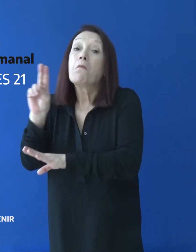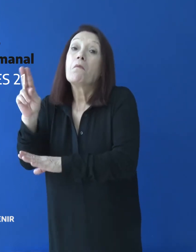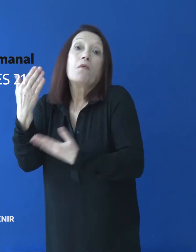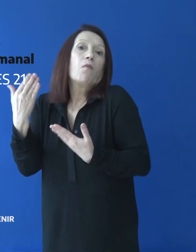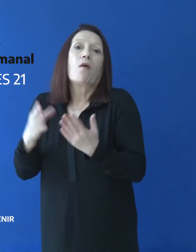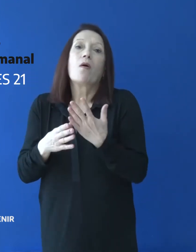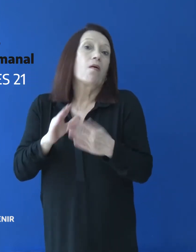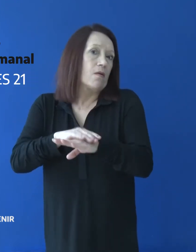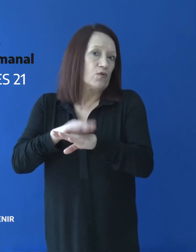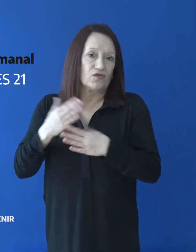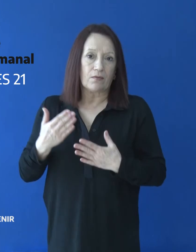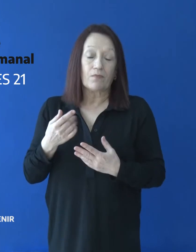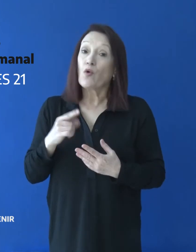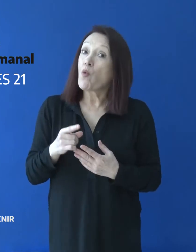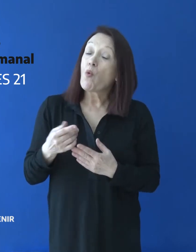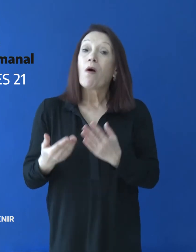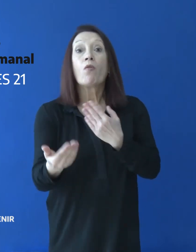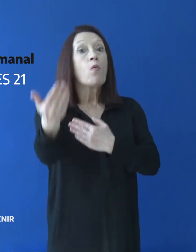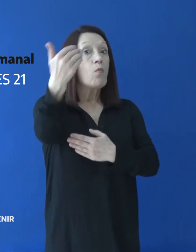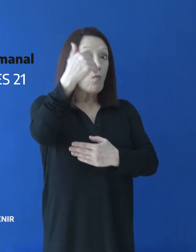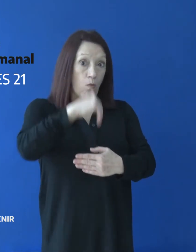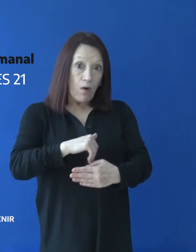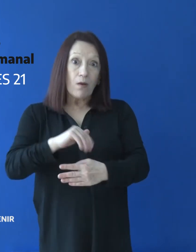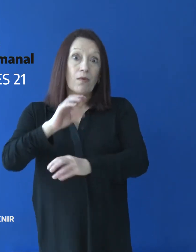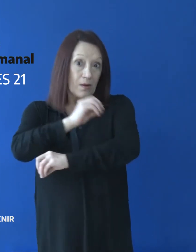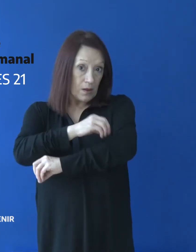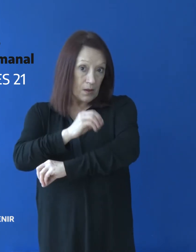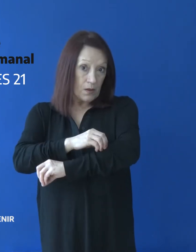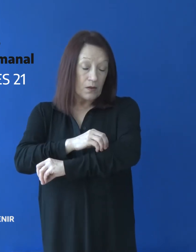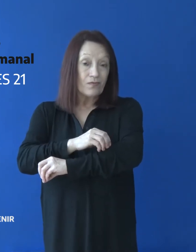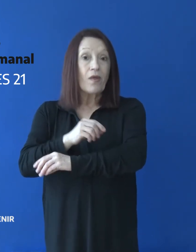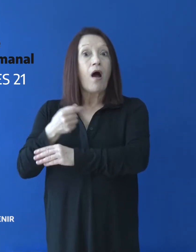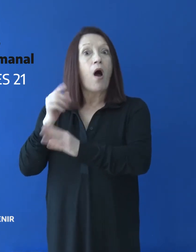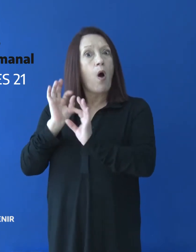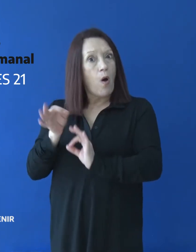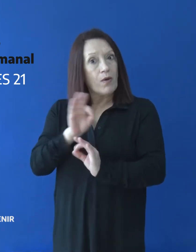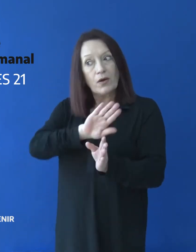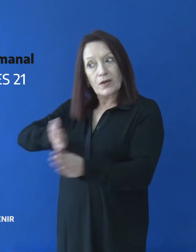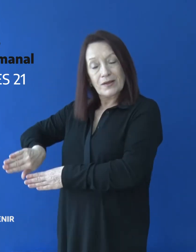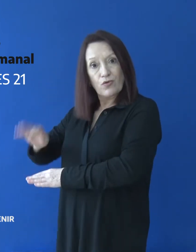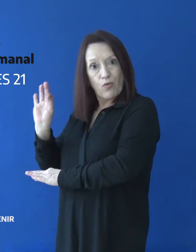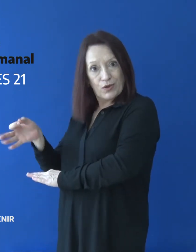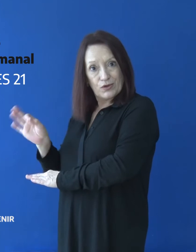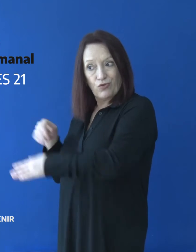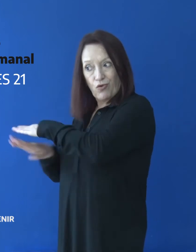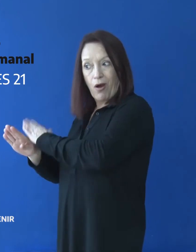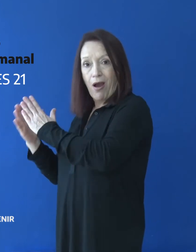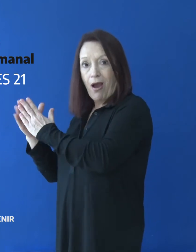En su retorno, las personas deberán cumplir aislamiento obligatorio de 14 días. El